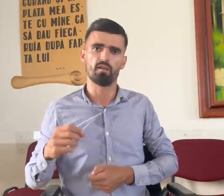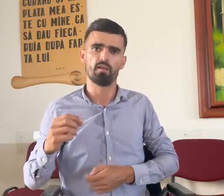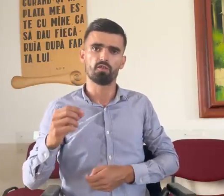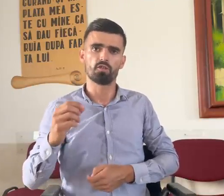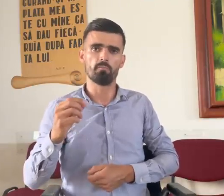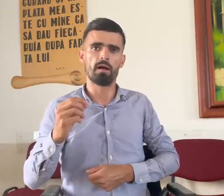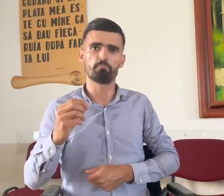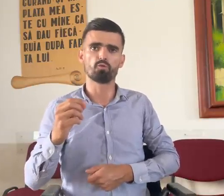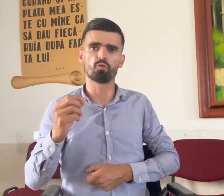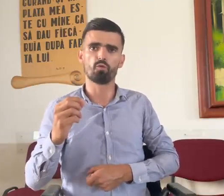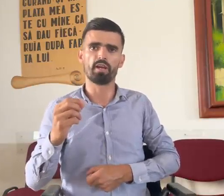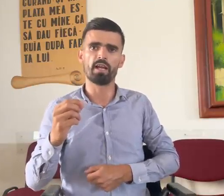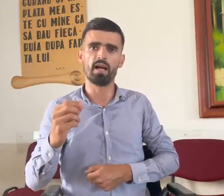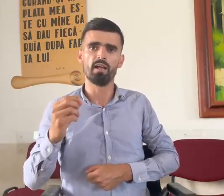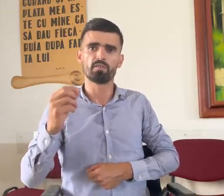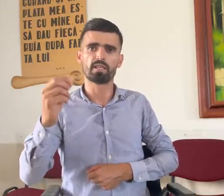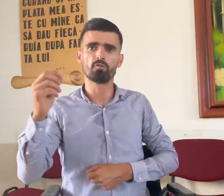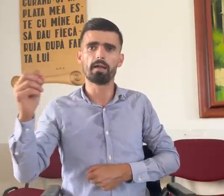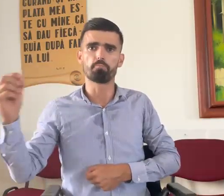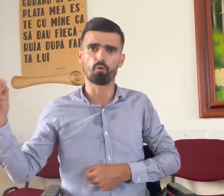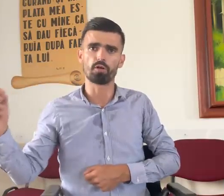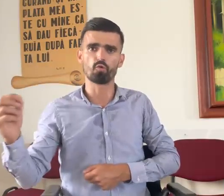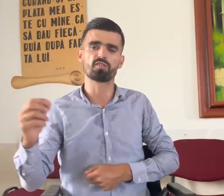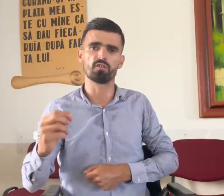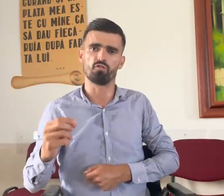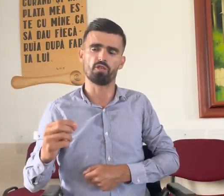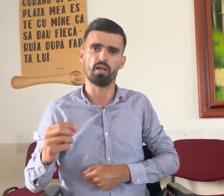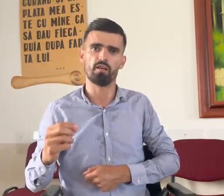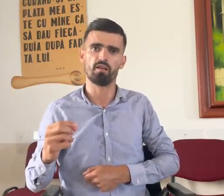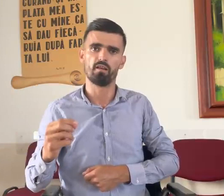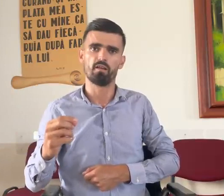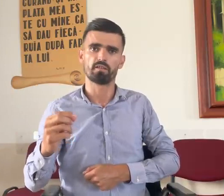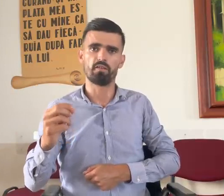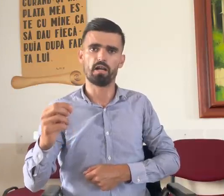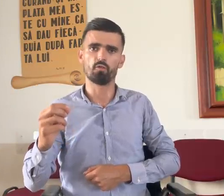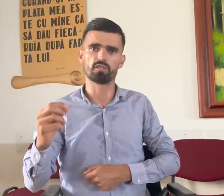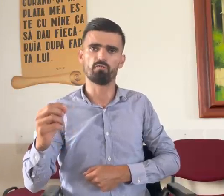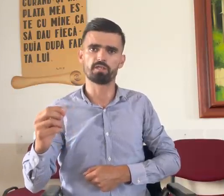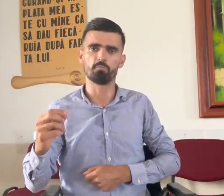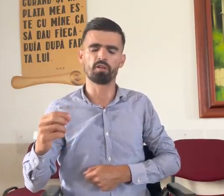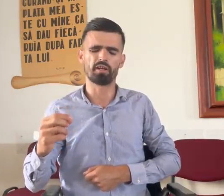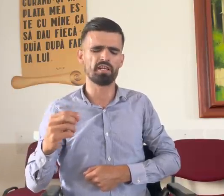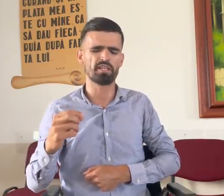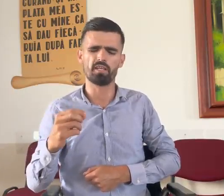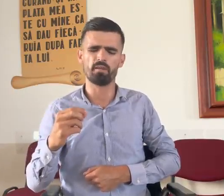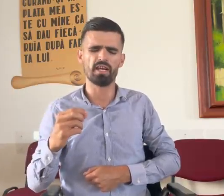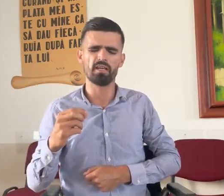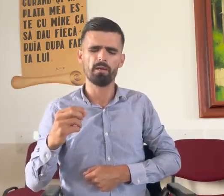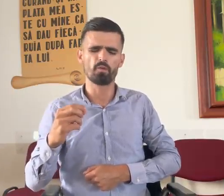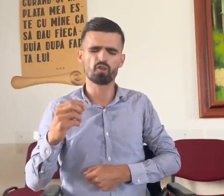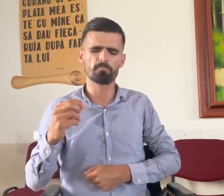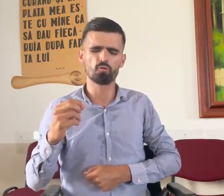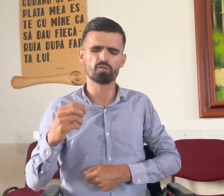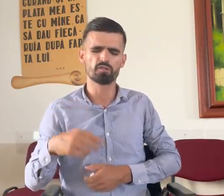Și nu m-am putut urina decât nu mai puroi cu sânge. Dar vreau să vă spun, rinichii mei, mi-au spus